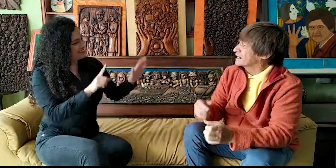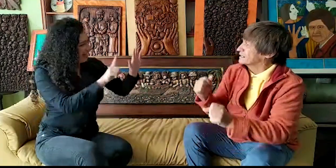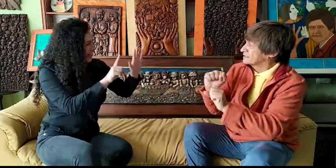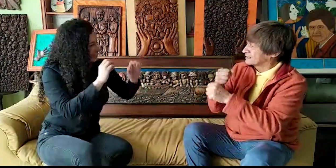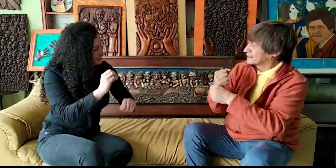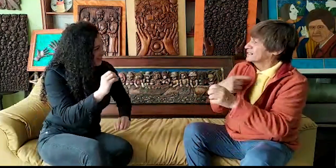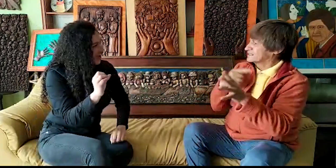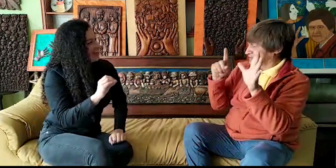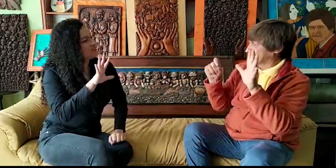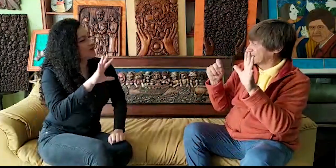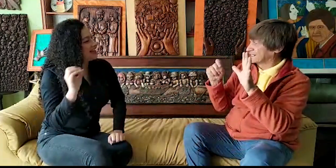¿60 o 50?